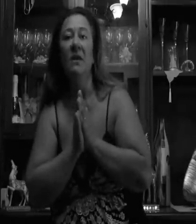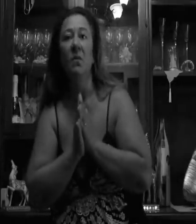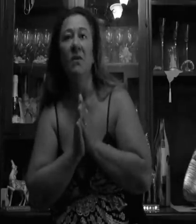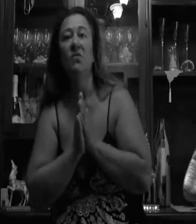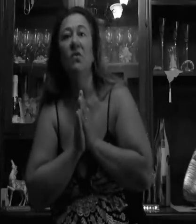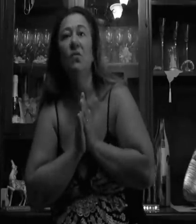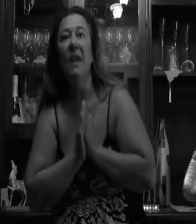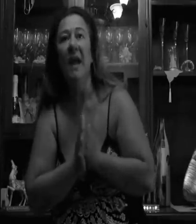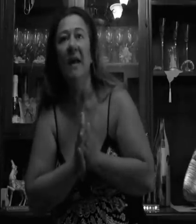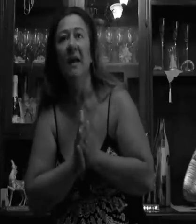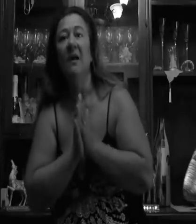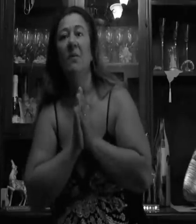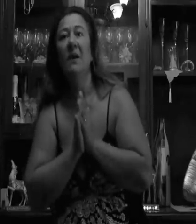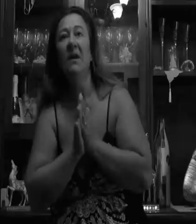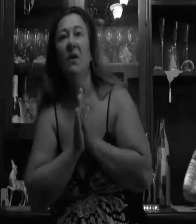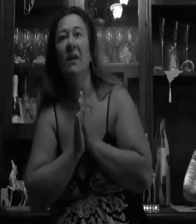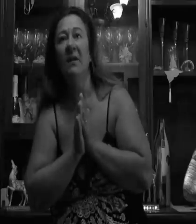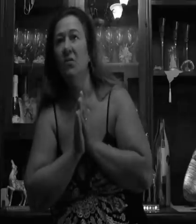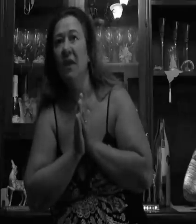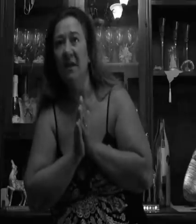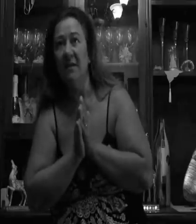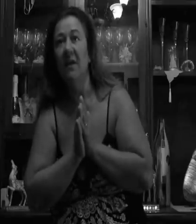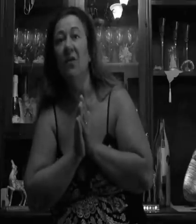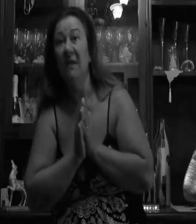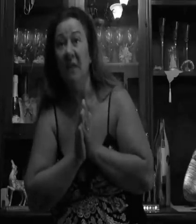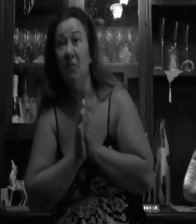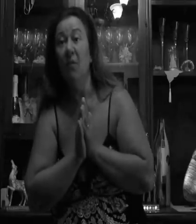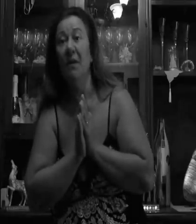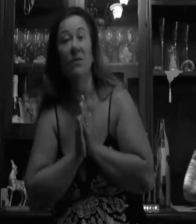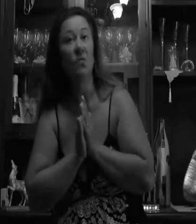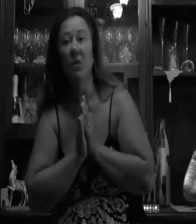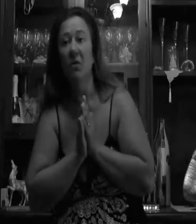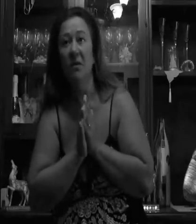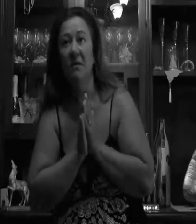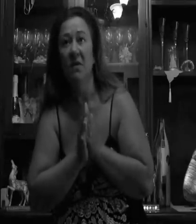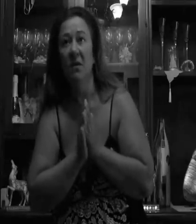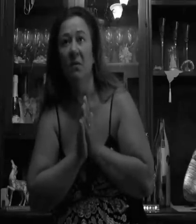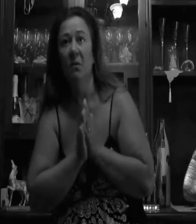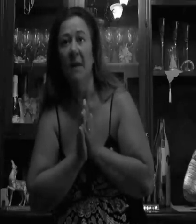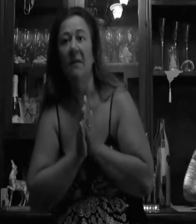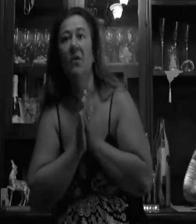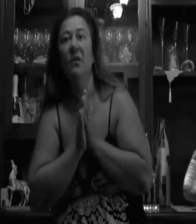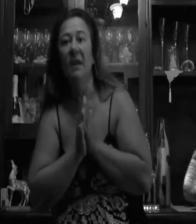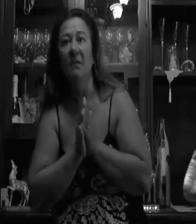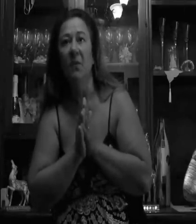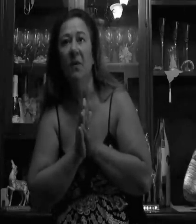chiediamo di tutelare, perché quei travi sulla testa col tempo, perché subito non si vedono le problematiche, col tempo